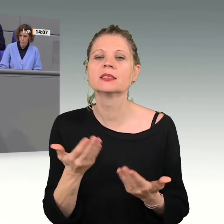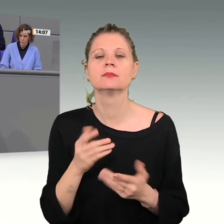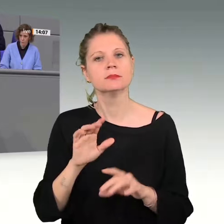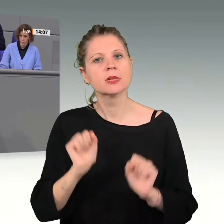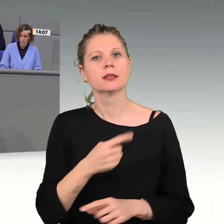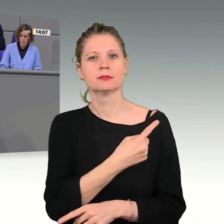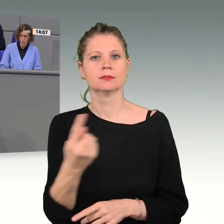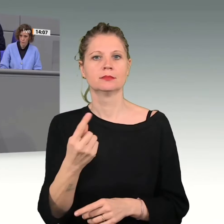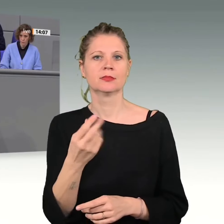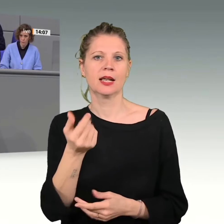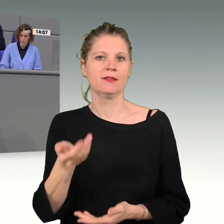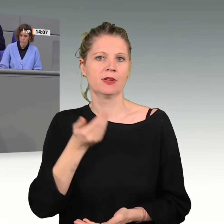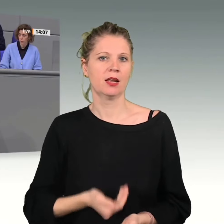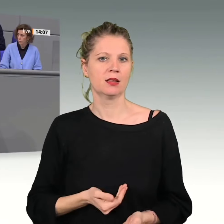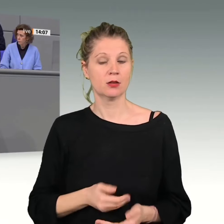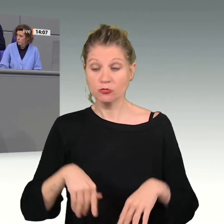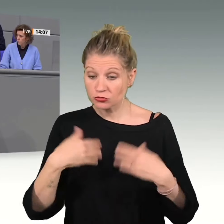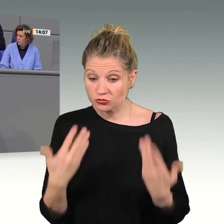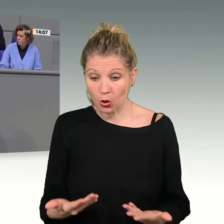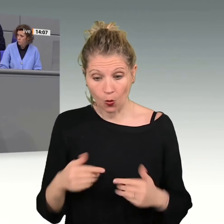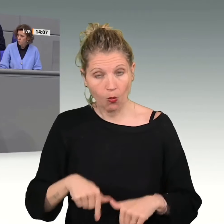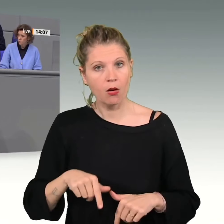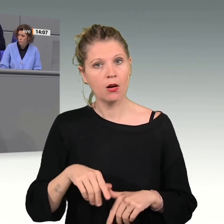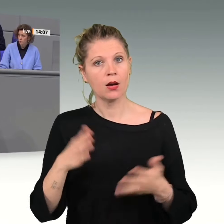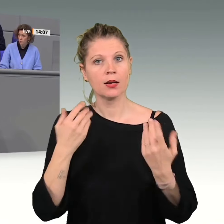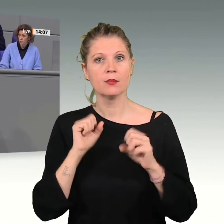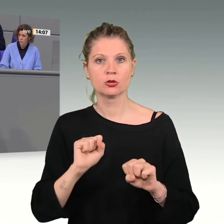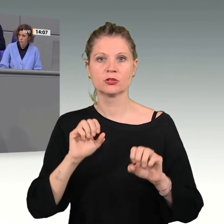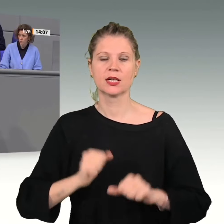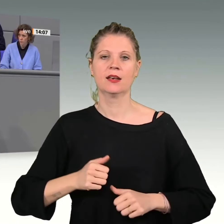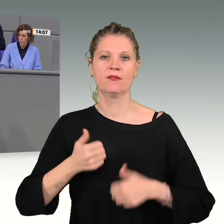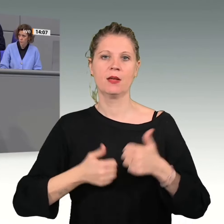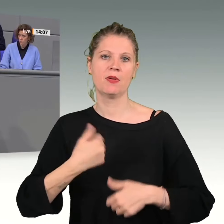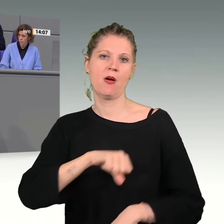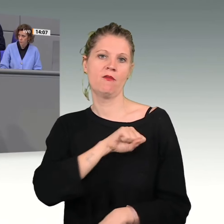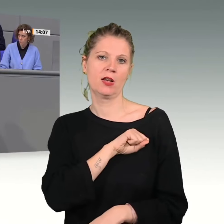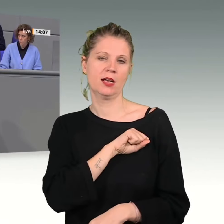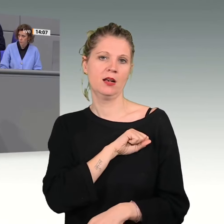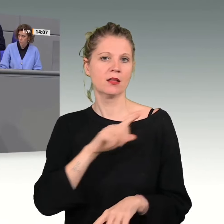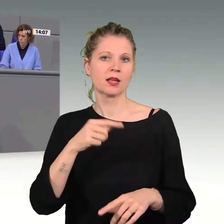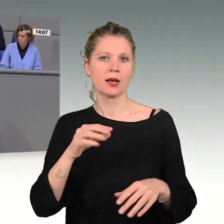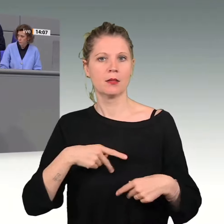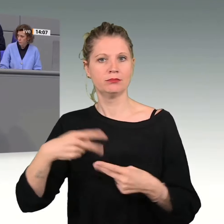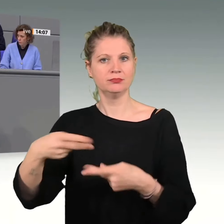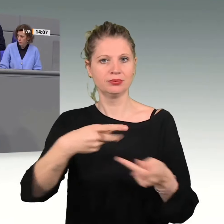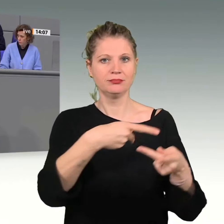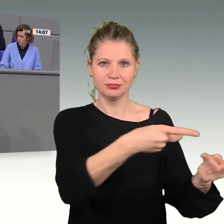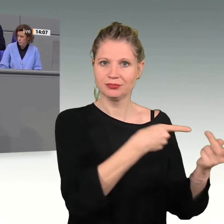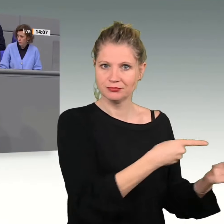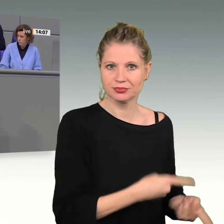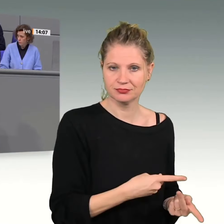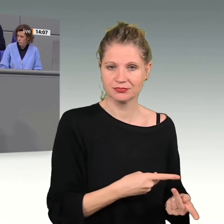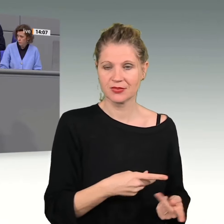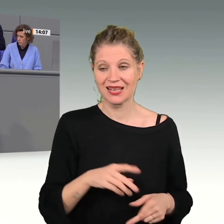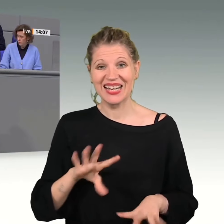kann Klimaschutz für Deutschland sogar ein Wettbewerbsvorteil und Exportschlager werden. Vom Export hängt